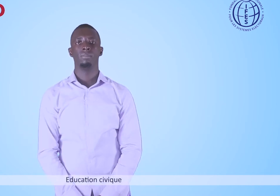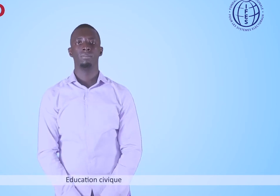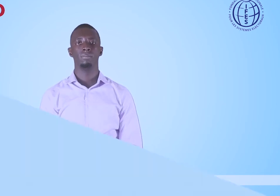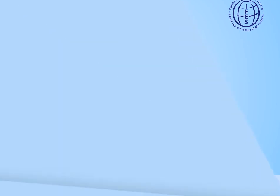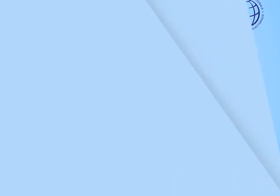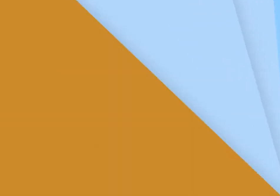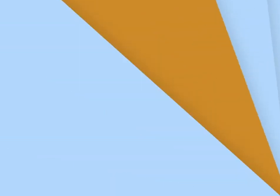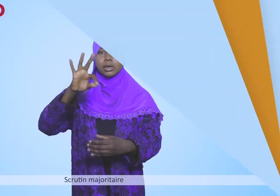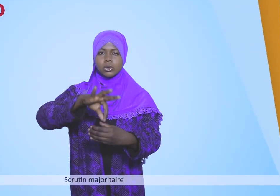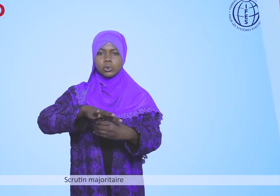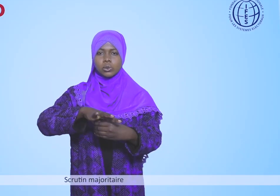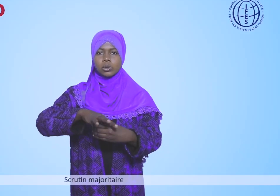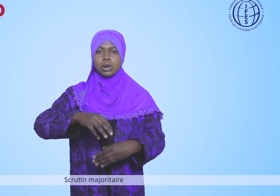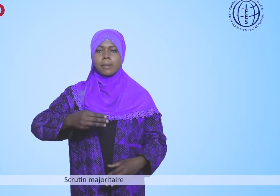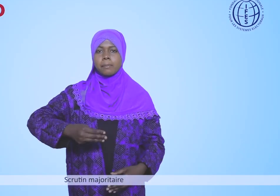Scrutin majoritaire